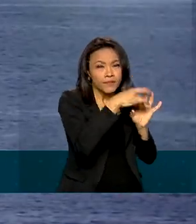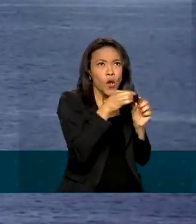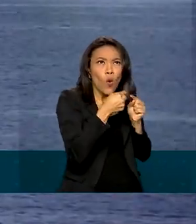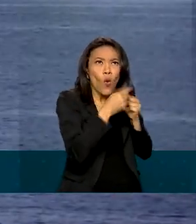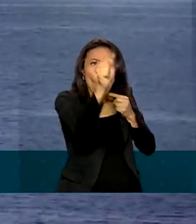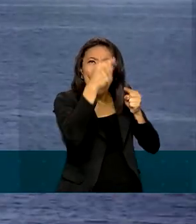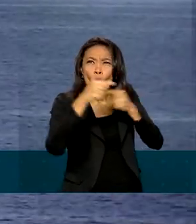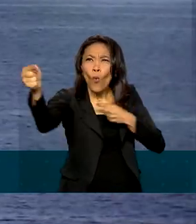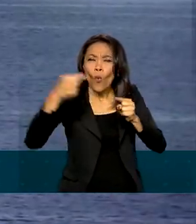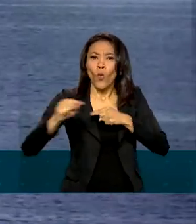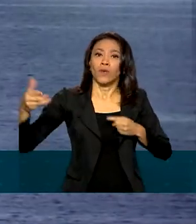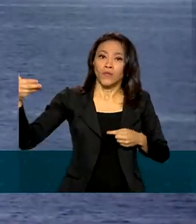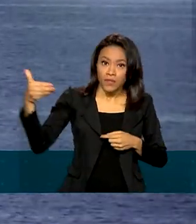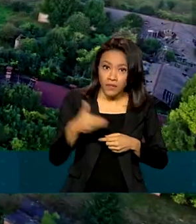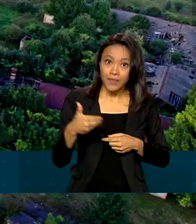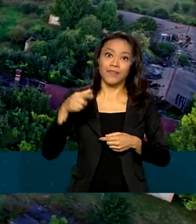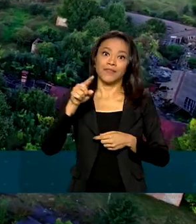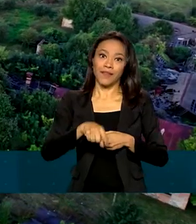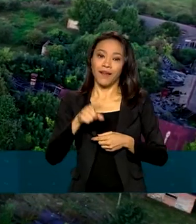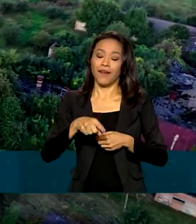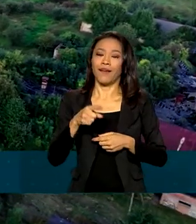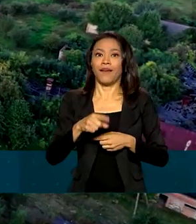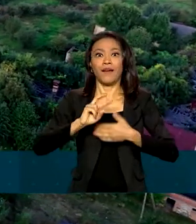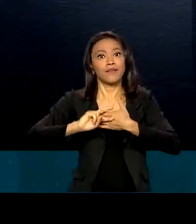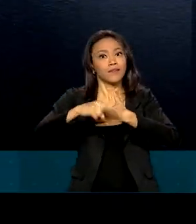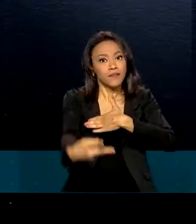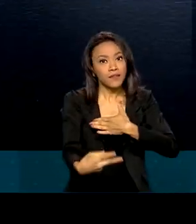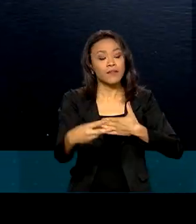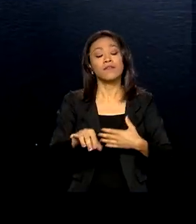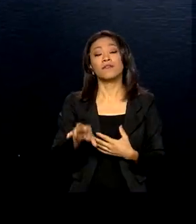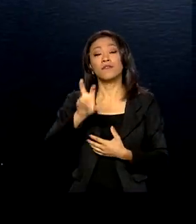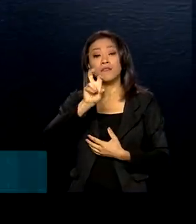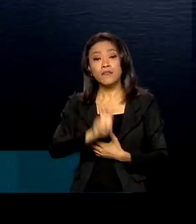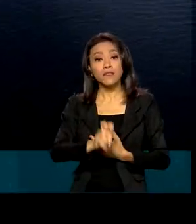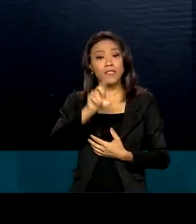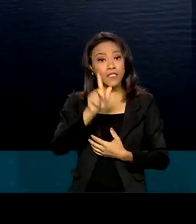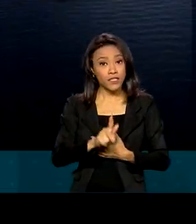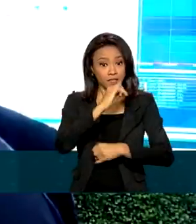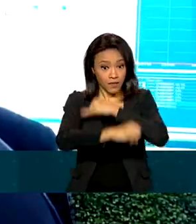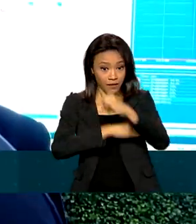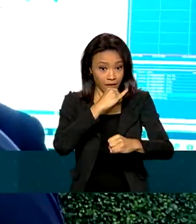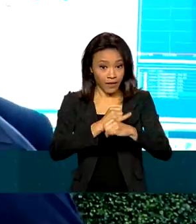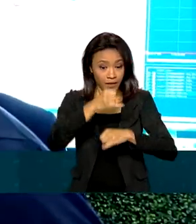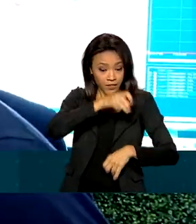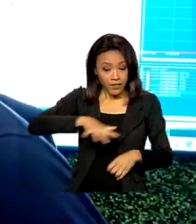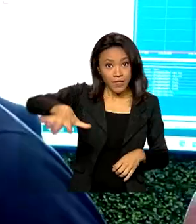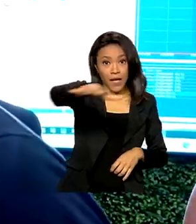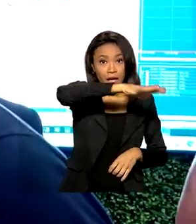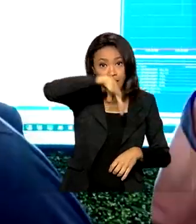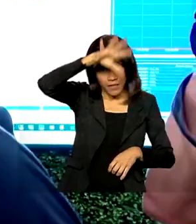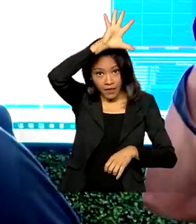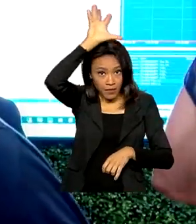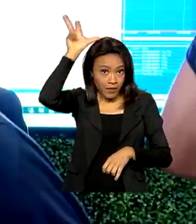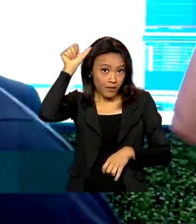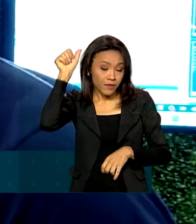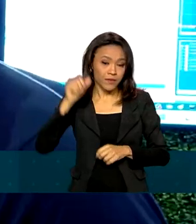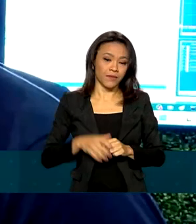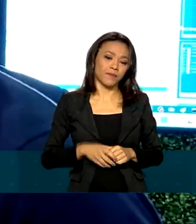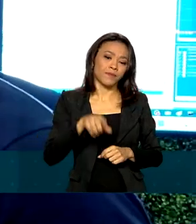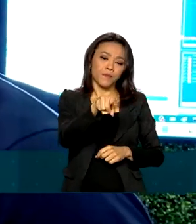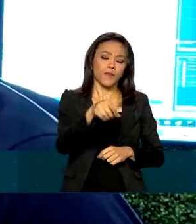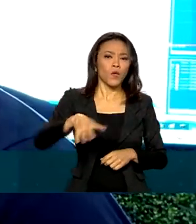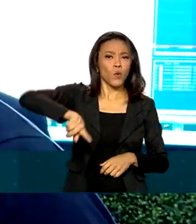mais esperados efeitos da chegada da internet 5G em toda a região amazônica. O leilão de 5G é muito